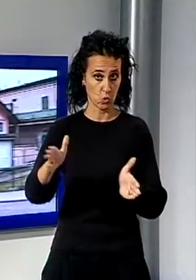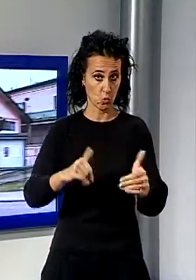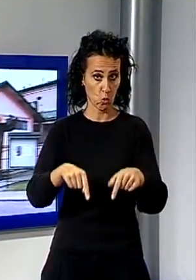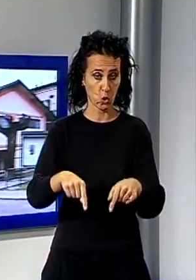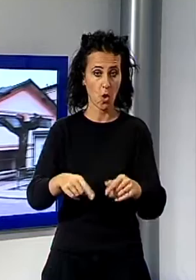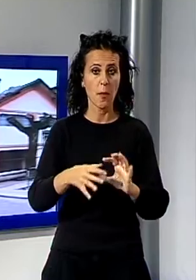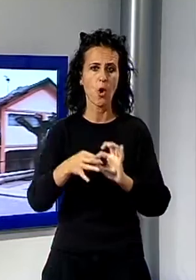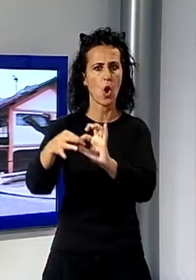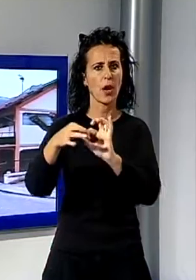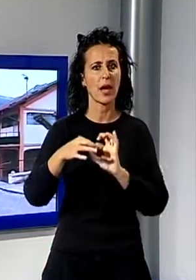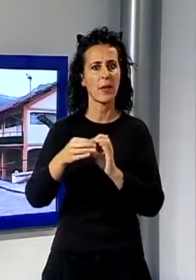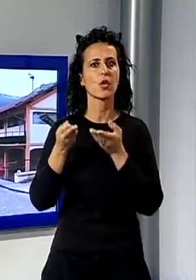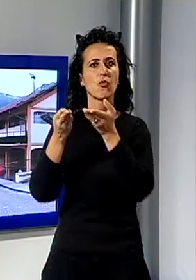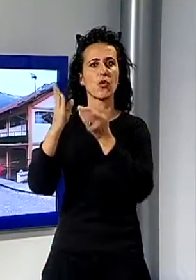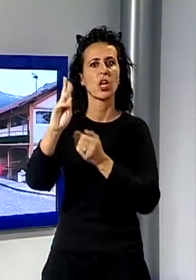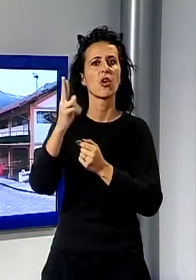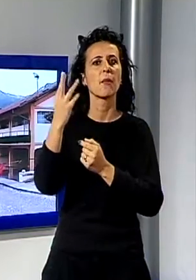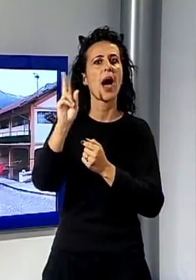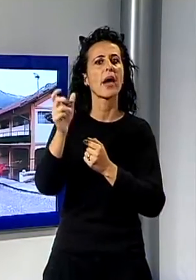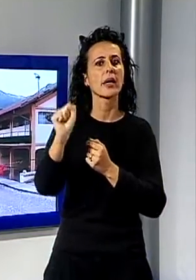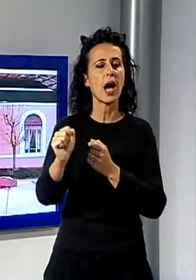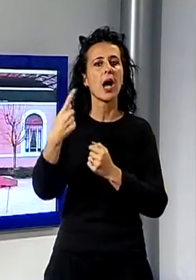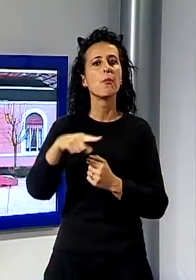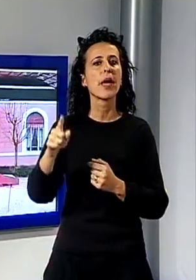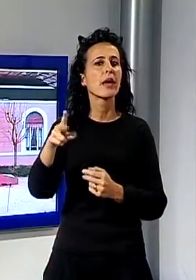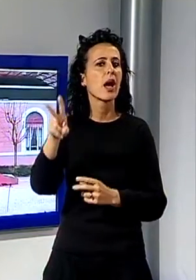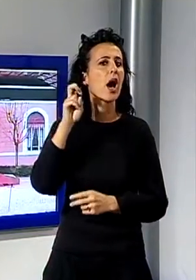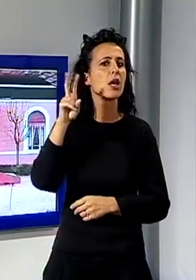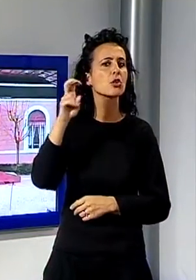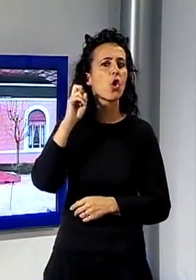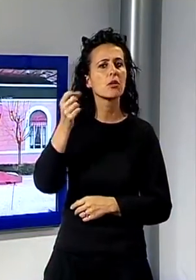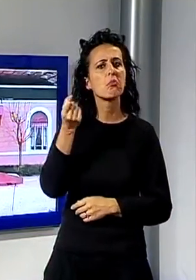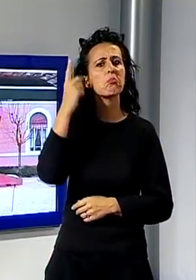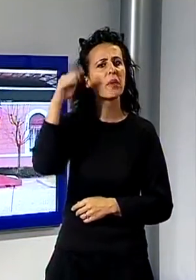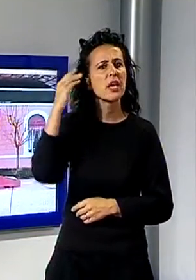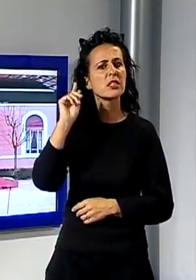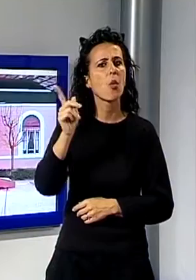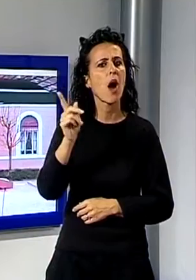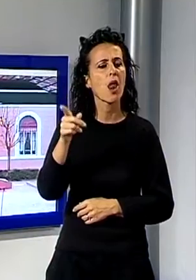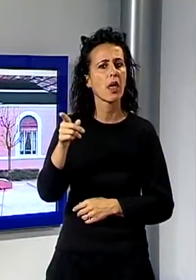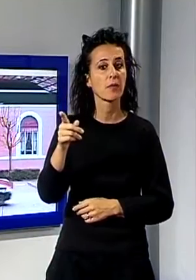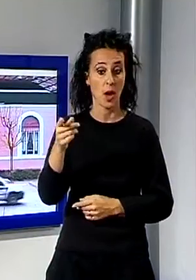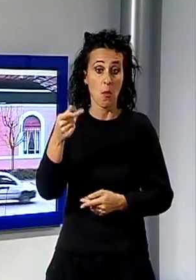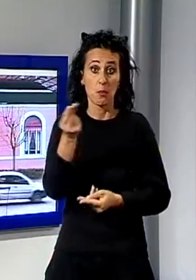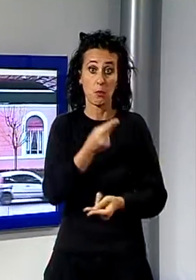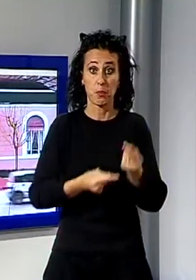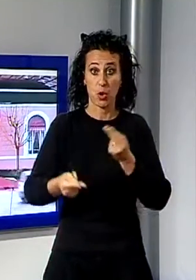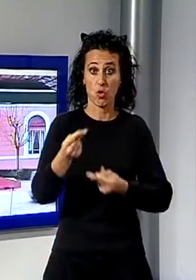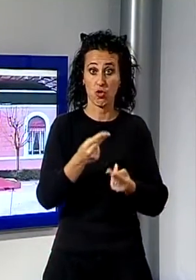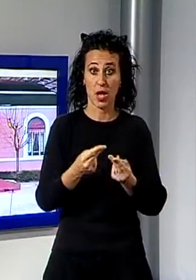proprio con Fornaci per ascoltare le opinioni sul progetto annunciato dalla proprietà nei giorni scorsi che prevede lo stop della